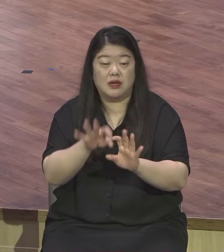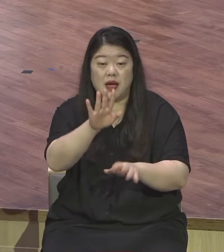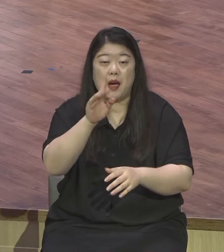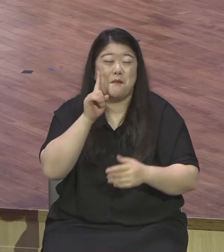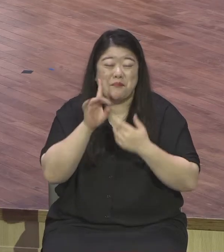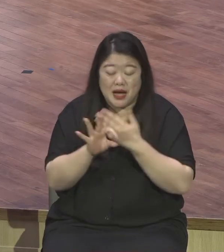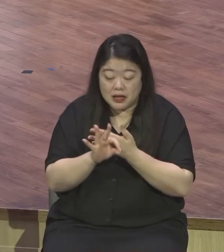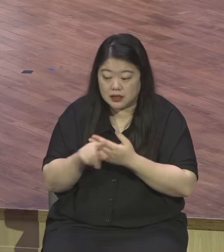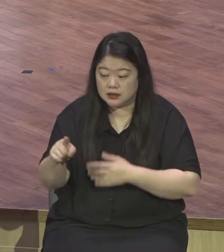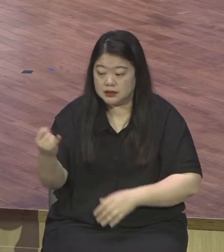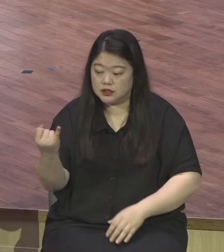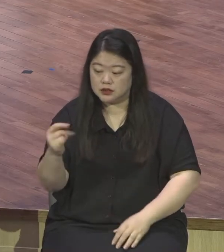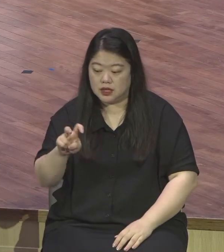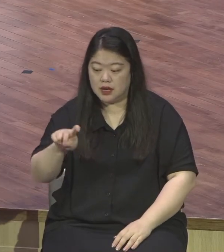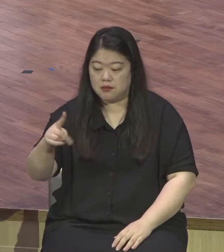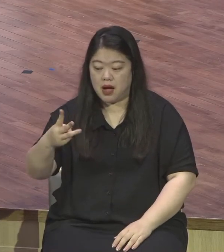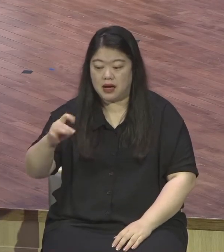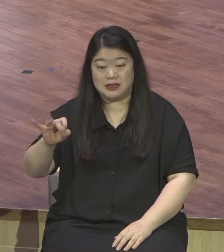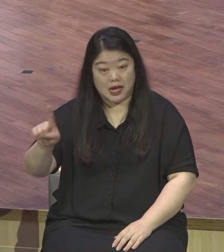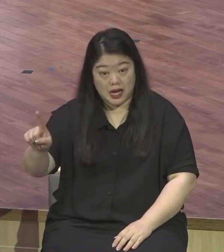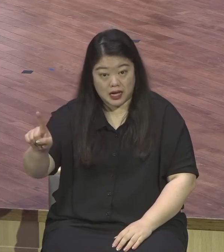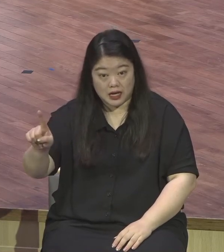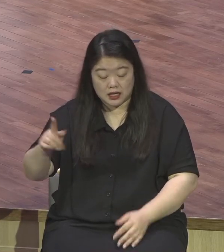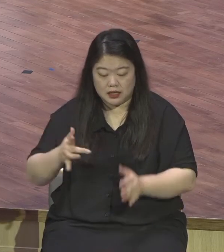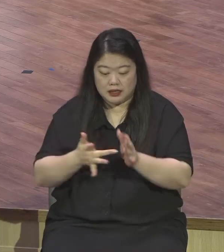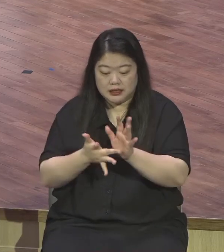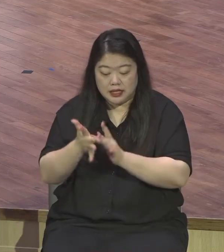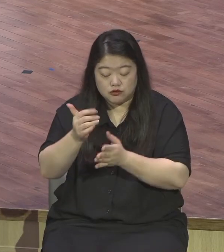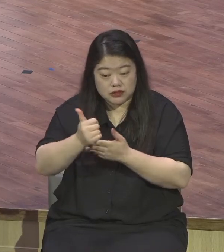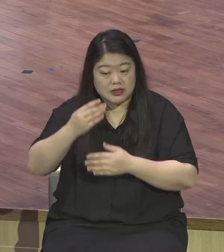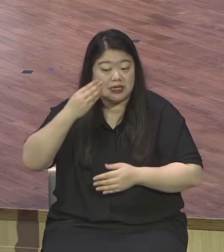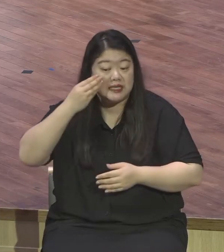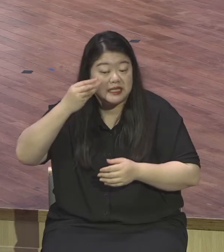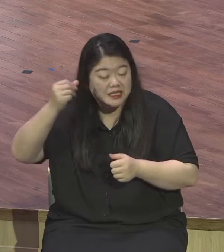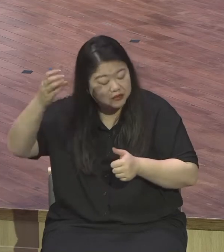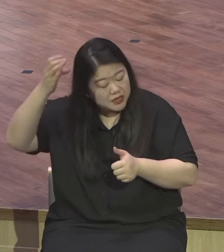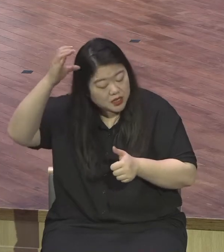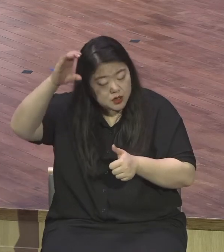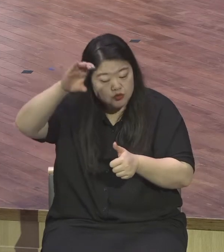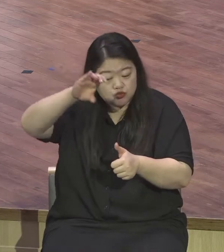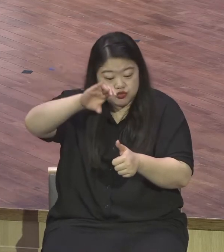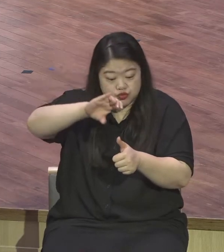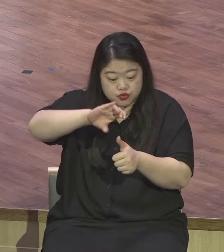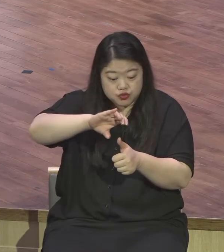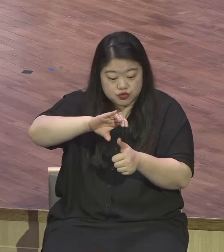지금 붓지 않았다면 풀 수 있는 기회는 영원히 없어질 것입니다